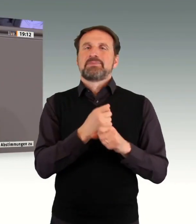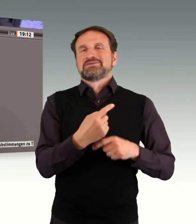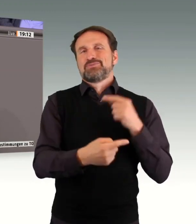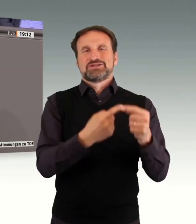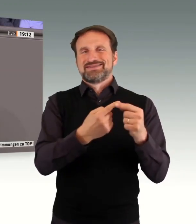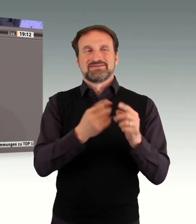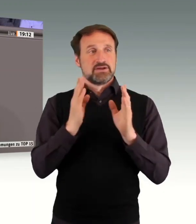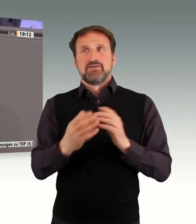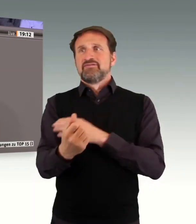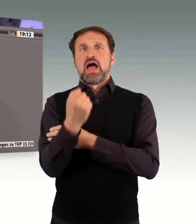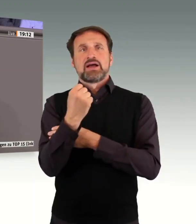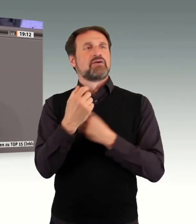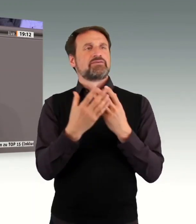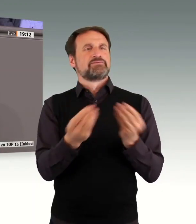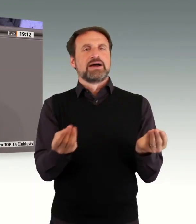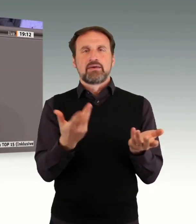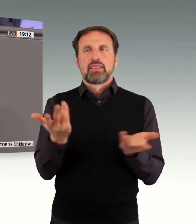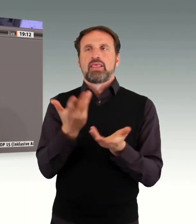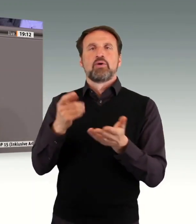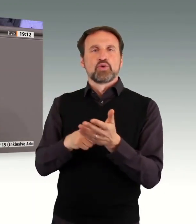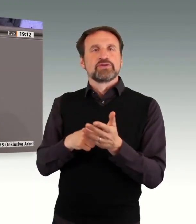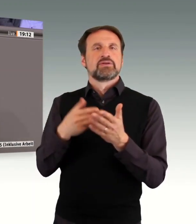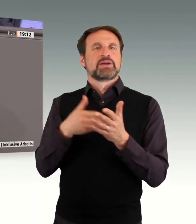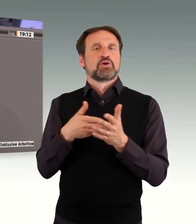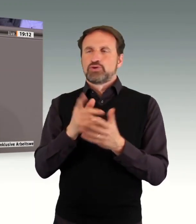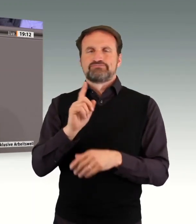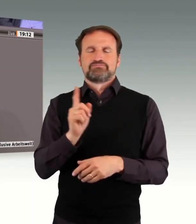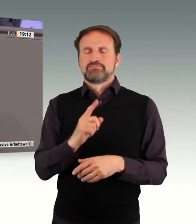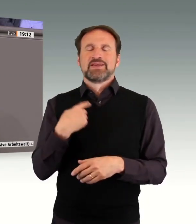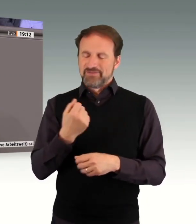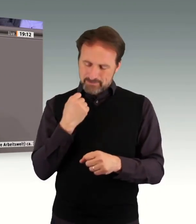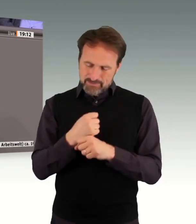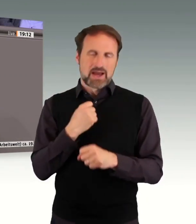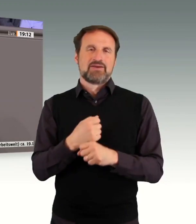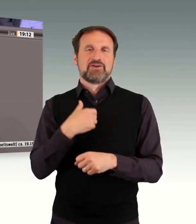notwendig, und wir werden das tun, dass wir das BEM verbindlicher ausgestalten.